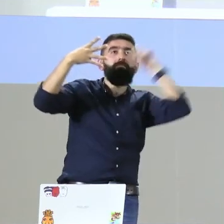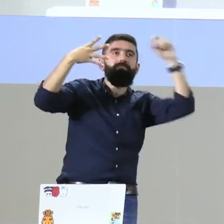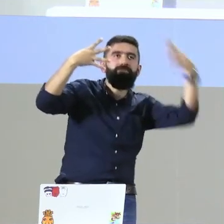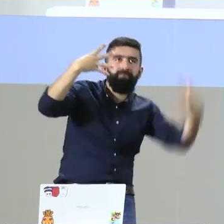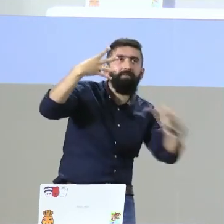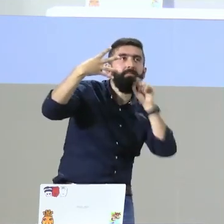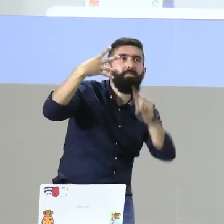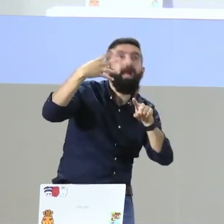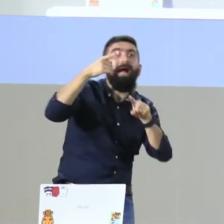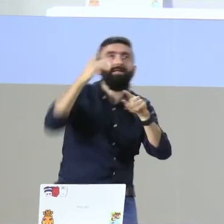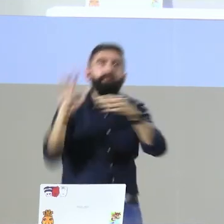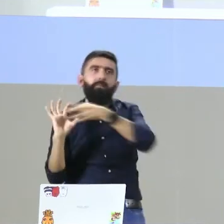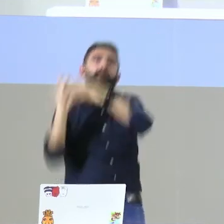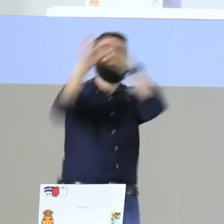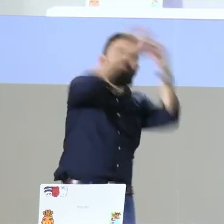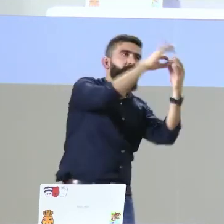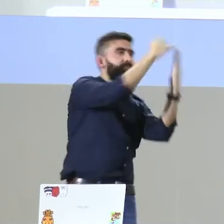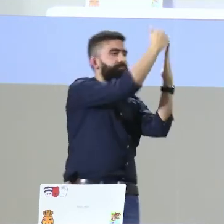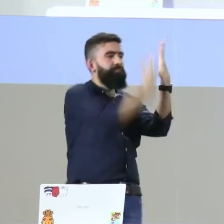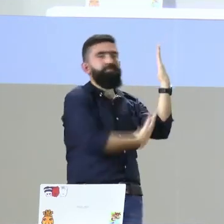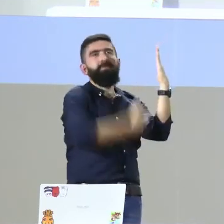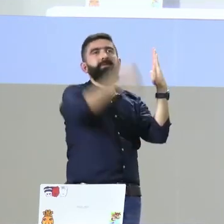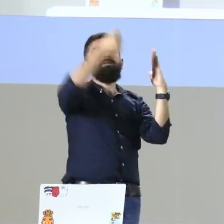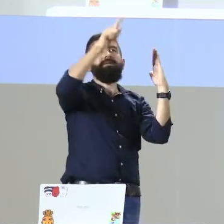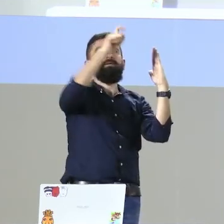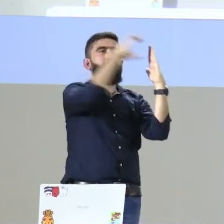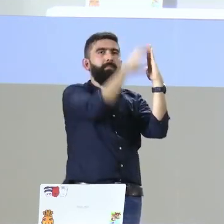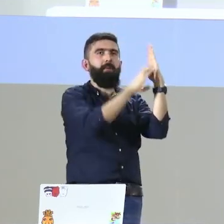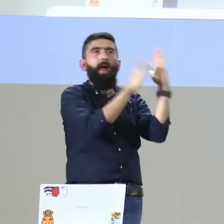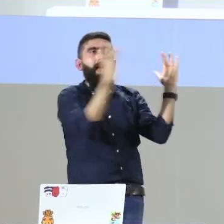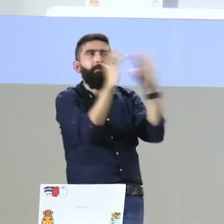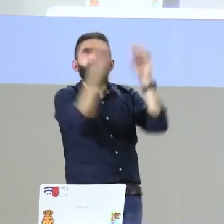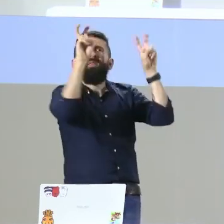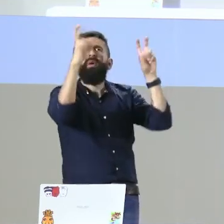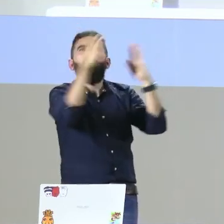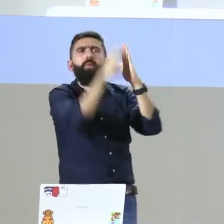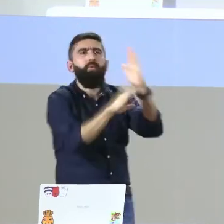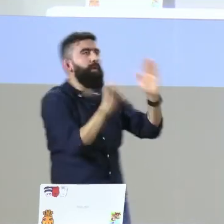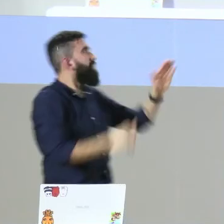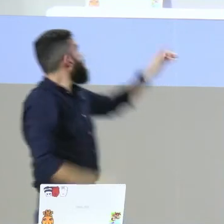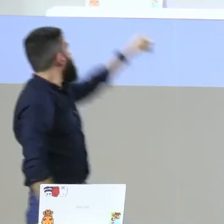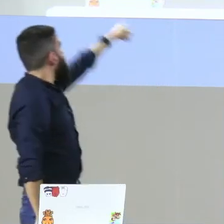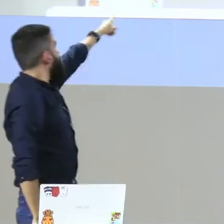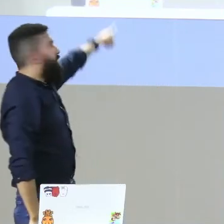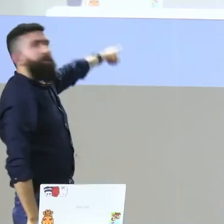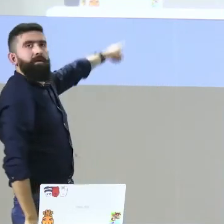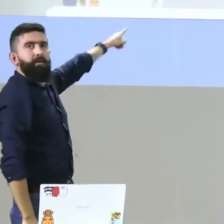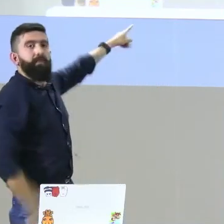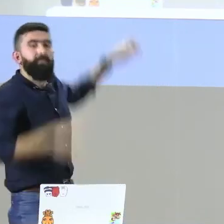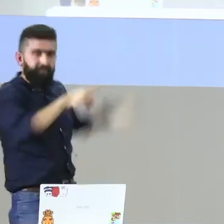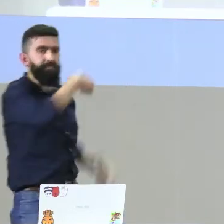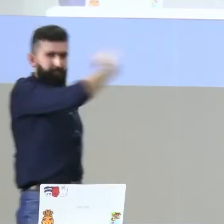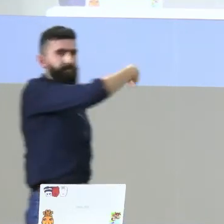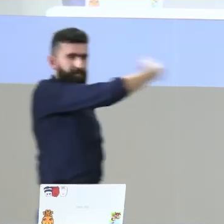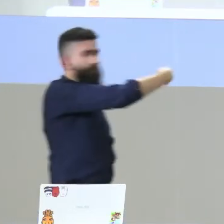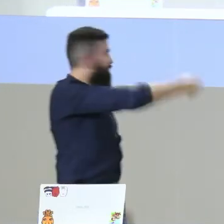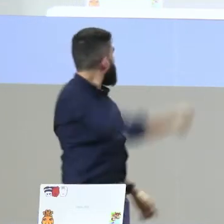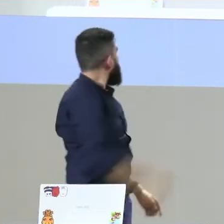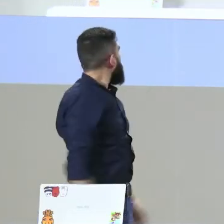las preguntas pertinentes a esa primera línea, a esa segunda línea, a esa tercera línea y allí es donde salen las 160 preguntas. Están basadas